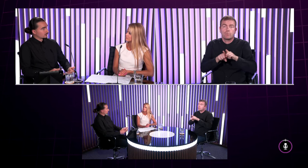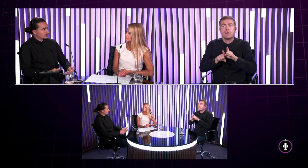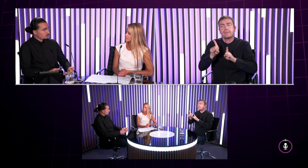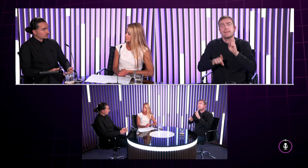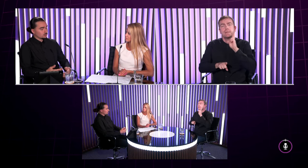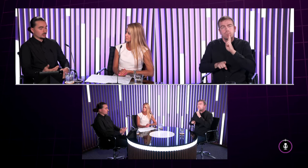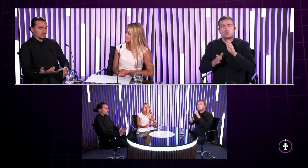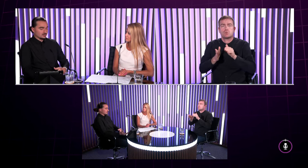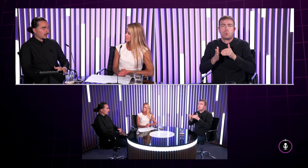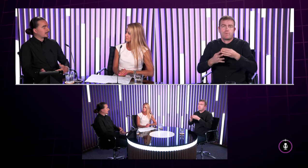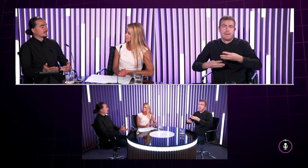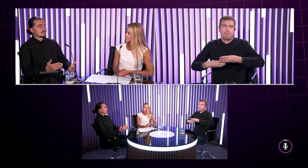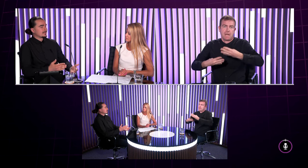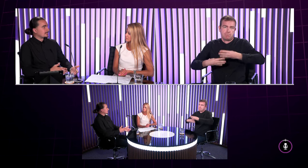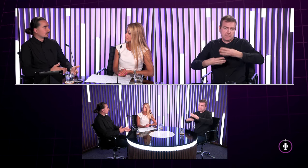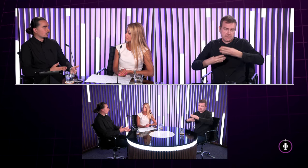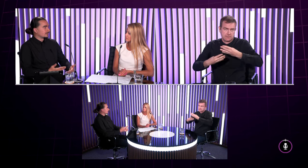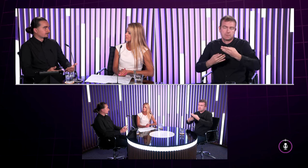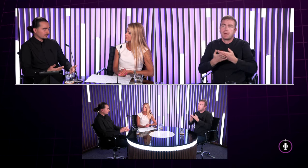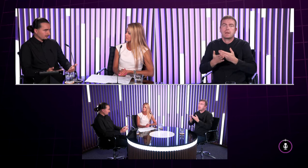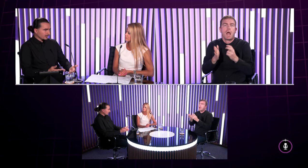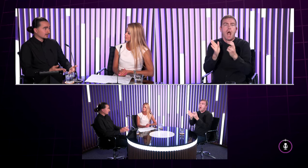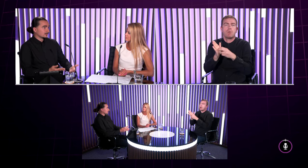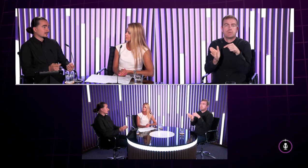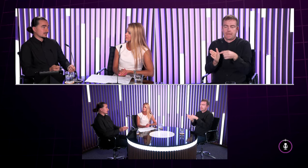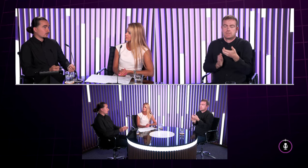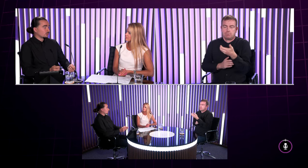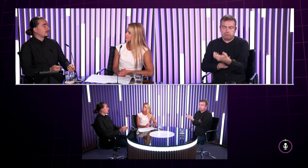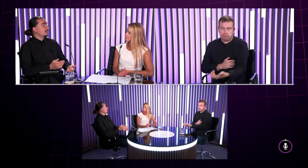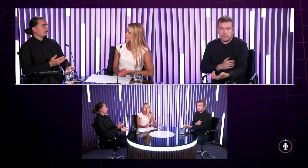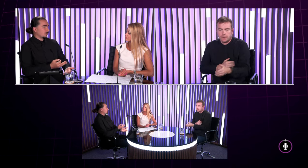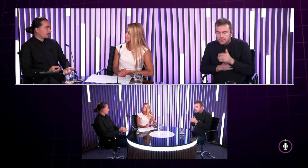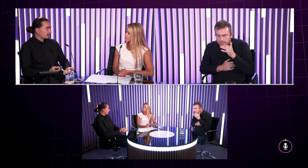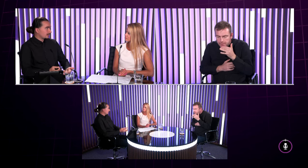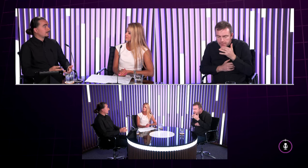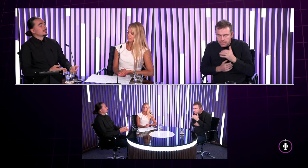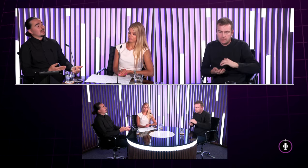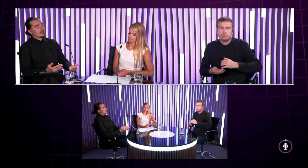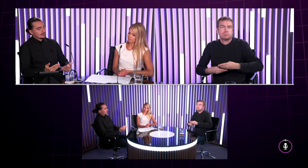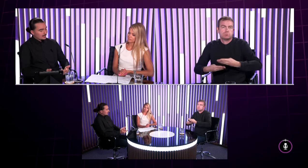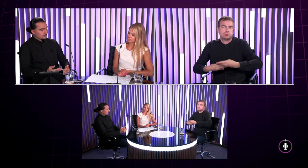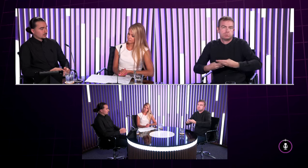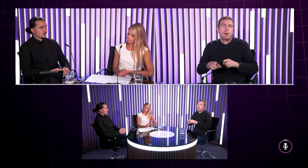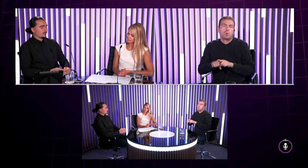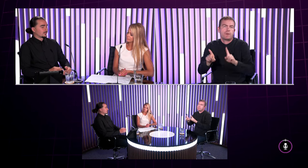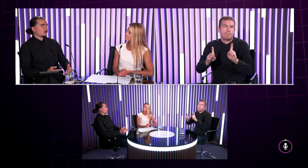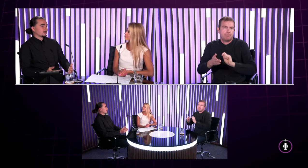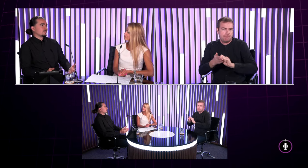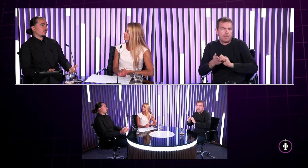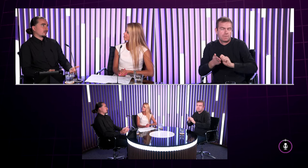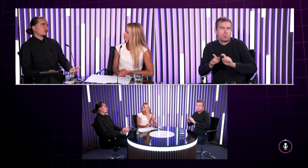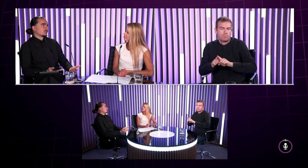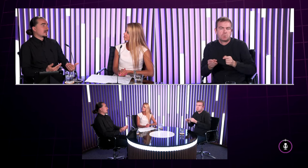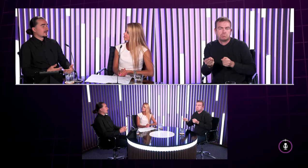hovoreného textu či už je to proste nezvom aplikácií alebo aj staromódne péro papier a najnovšie čo musím povedať